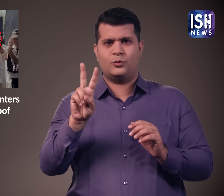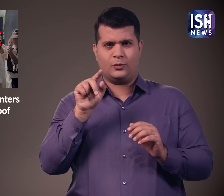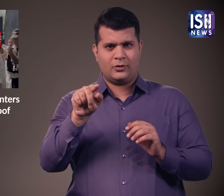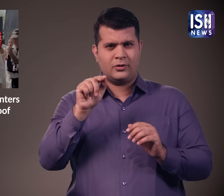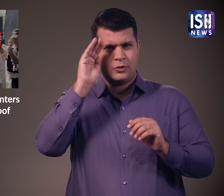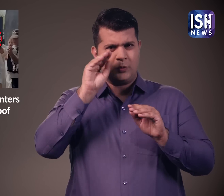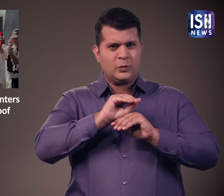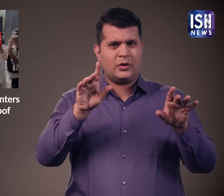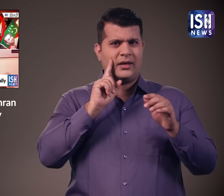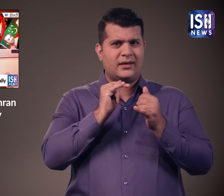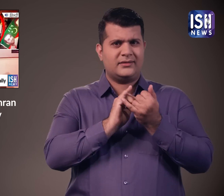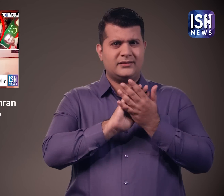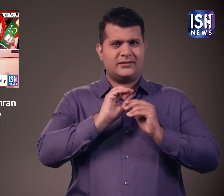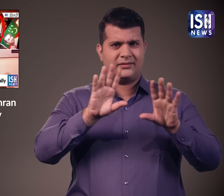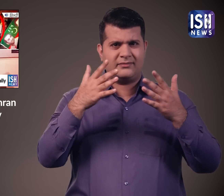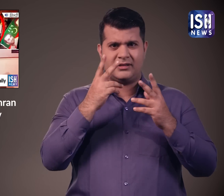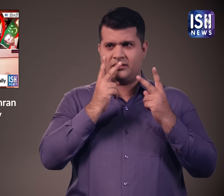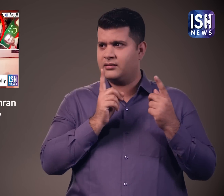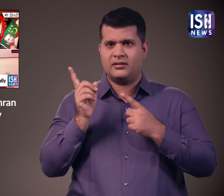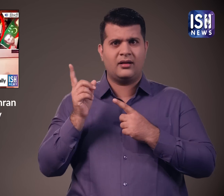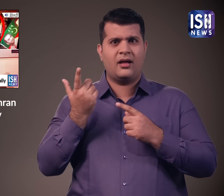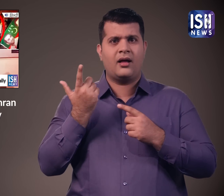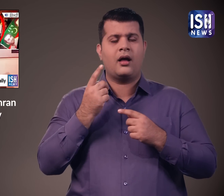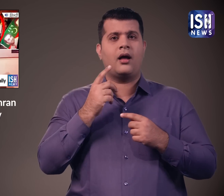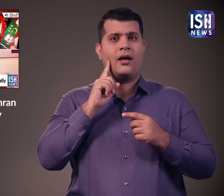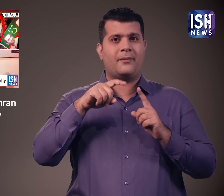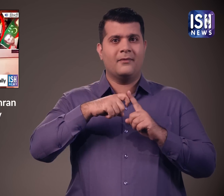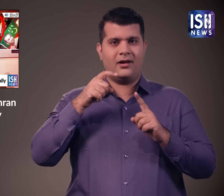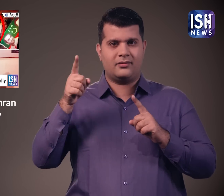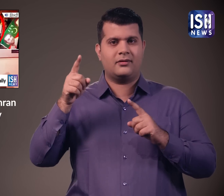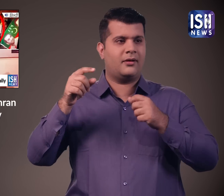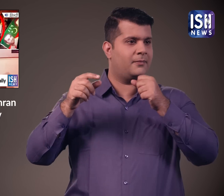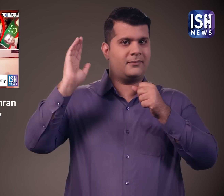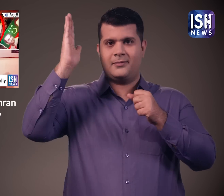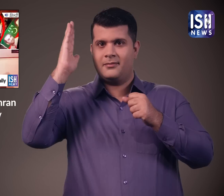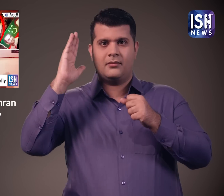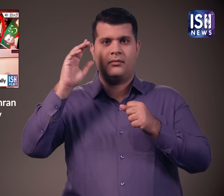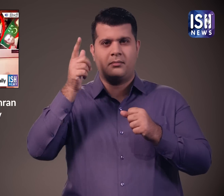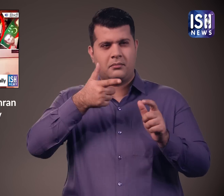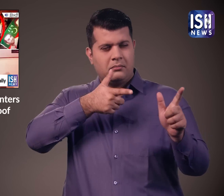News ने एक राजनीतिक राली के दौरान इम्रान खान के पैर में गोली लगने का विडियो चारी किया था